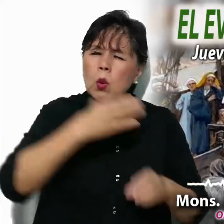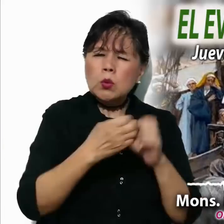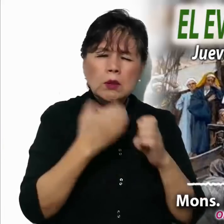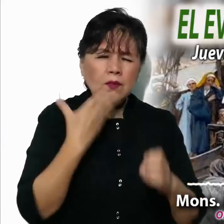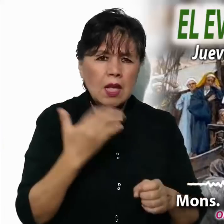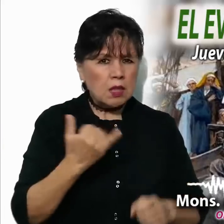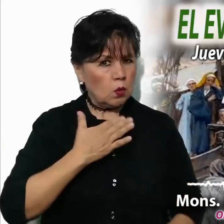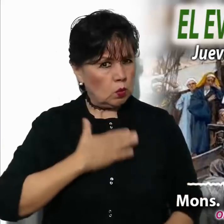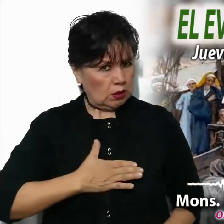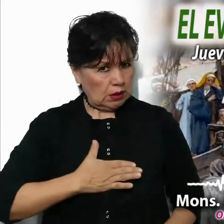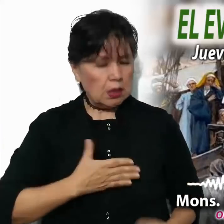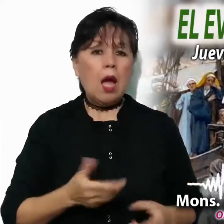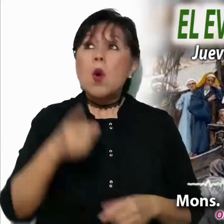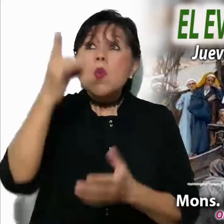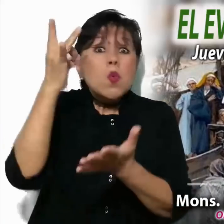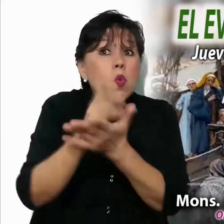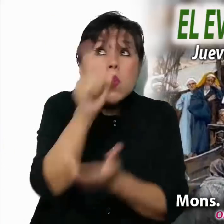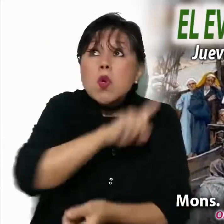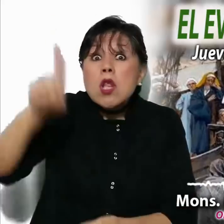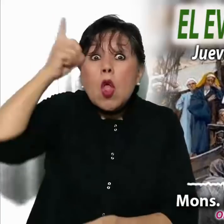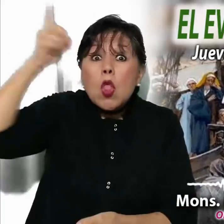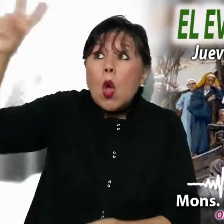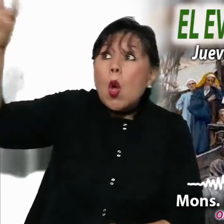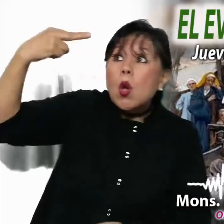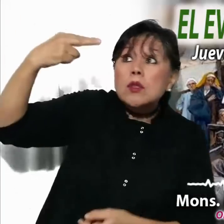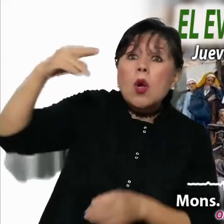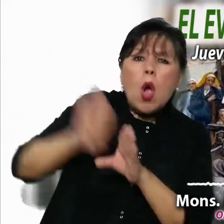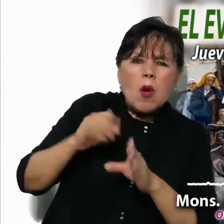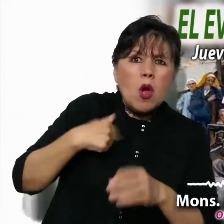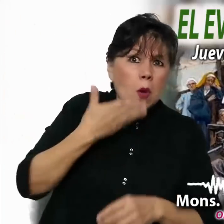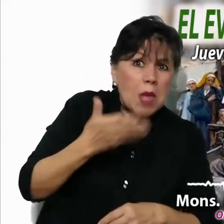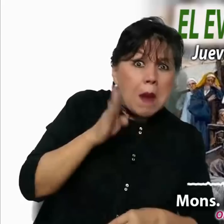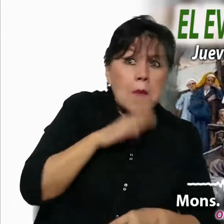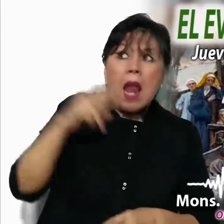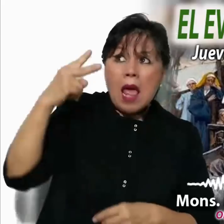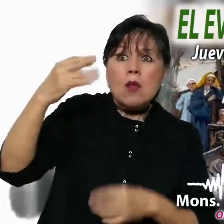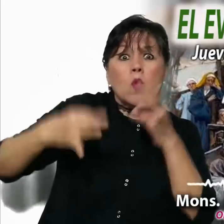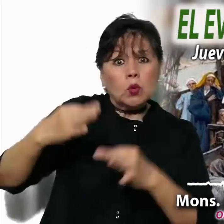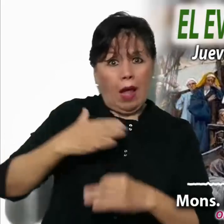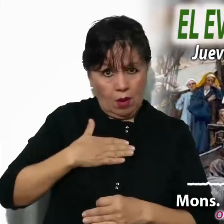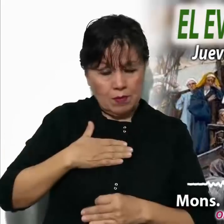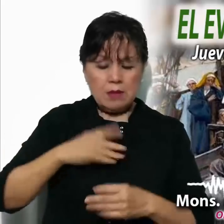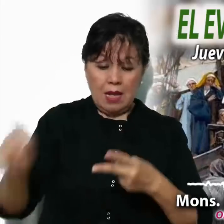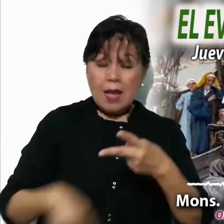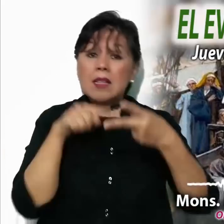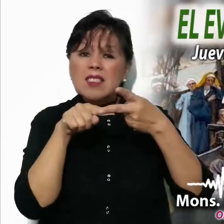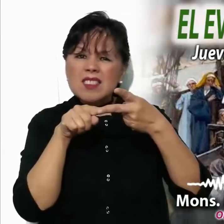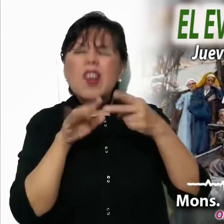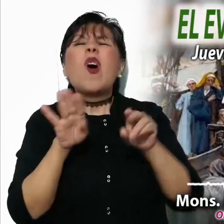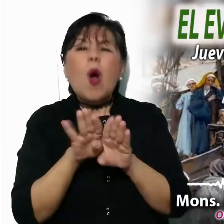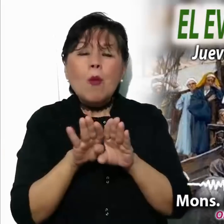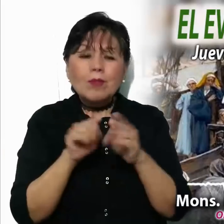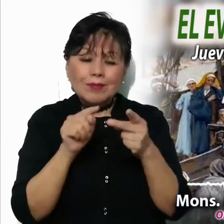justicia. Será Dios quien juzgue nuestras acciones. La segunda se